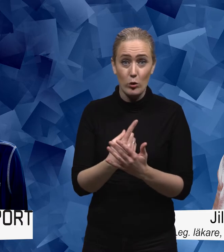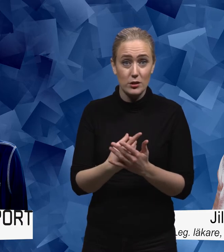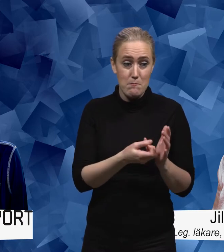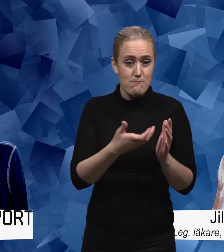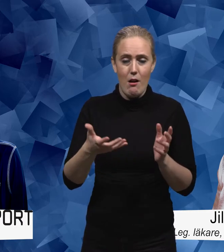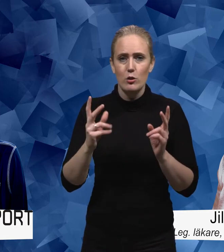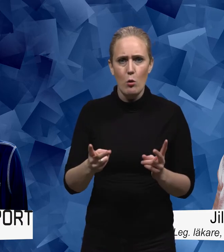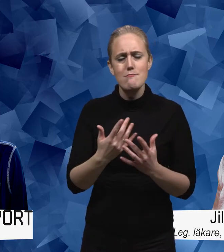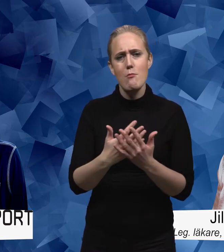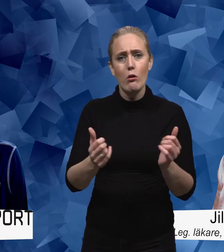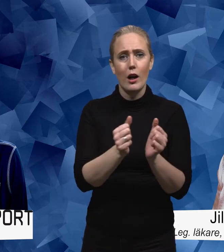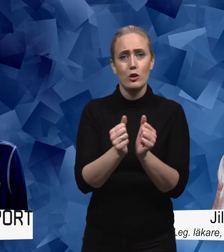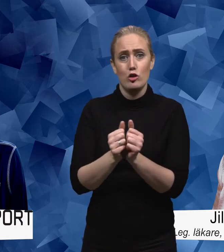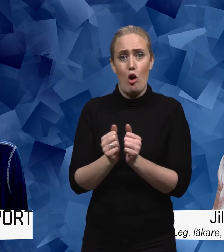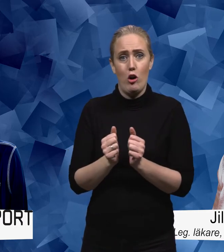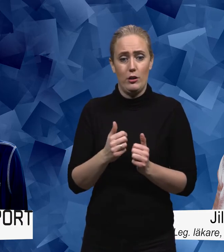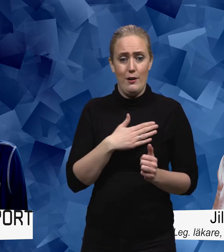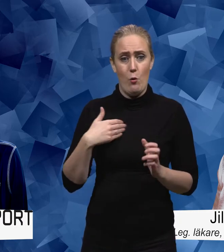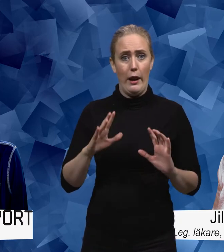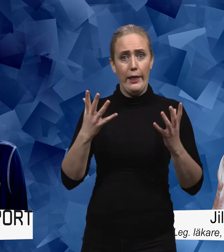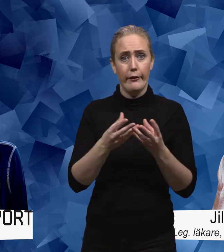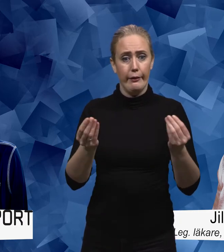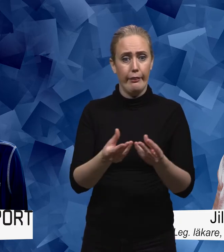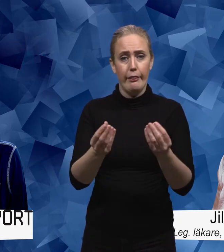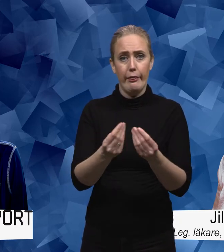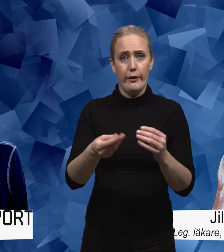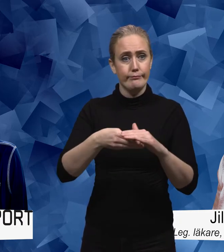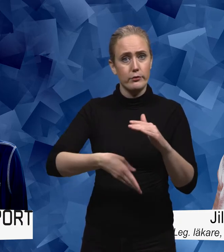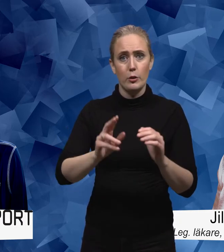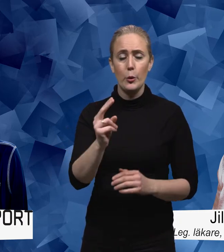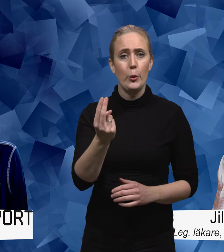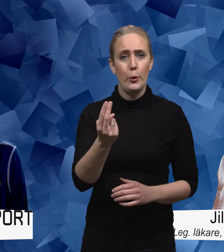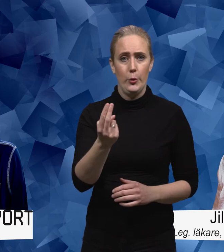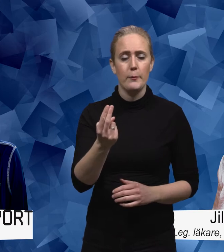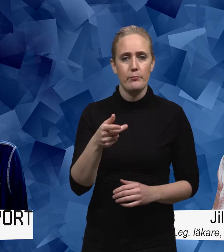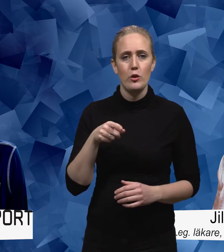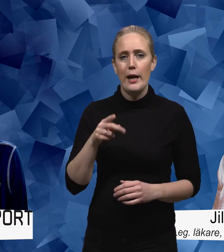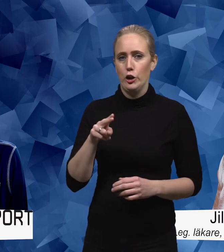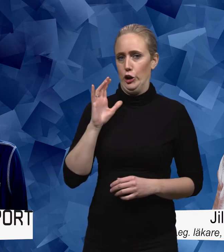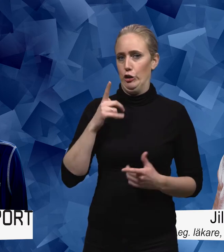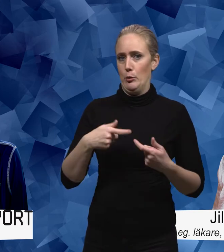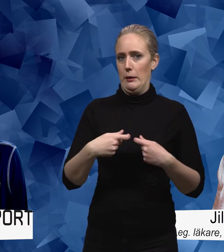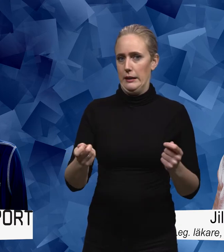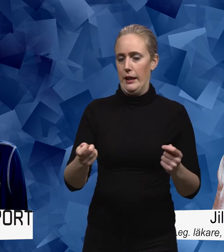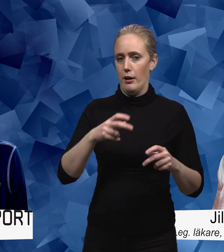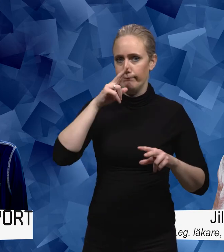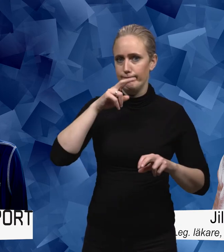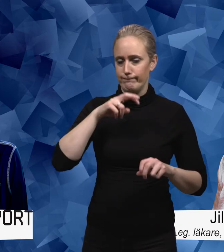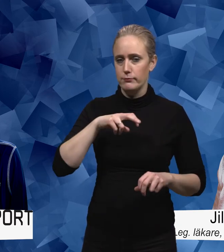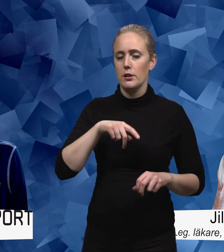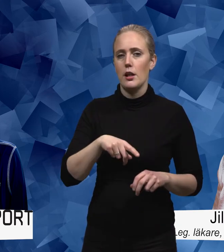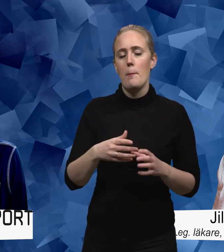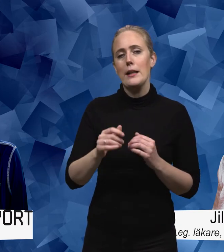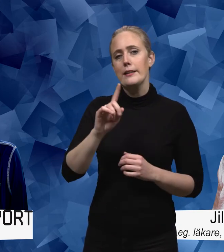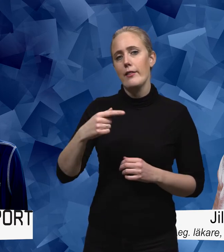är ju så många saker som har försvunnit från våra liv. Så den var alldeles nypublicerad. Sen så nosade jag rätt på en